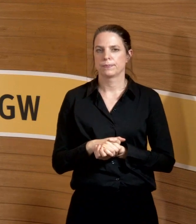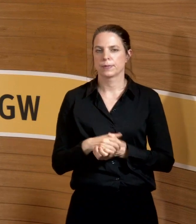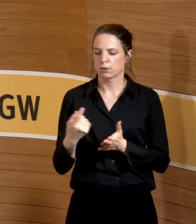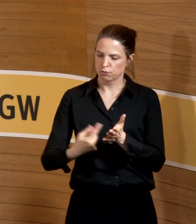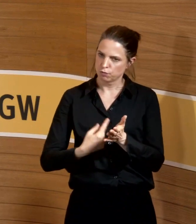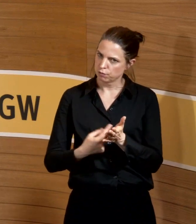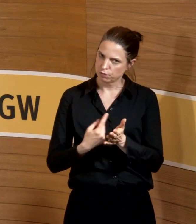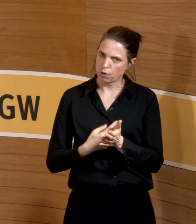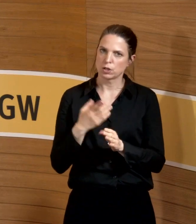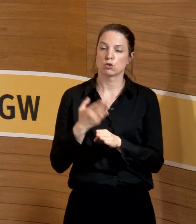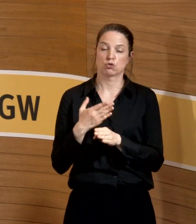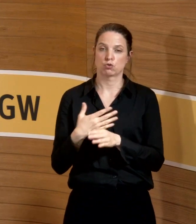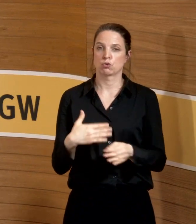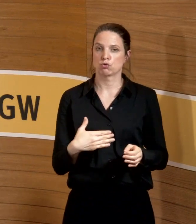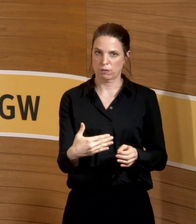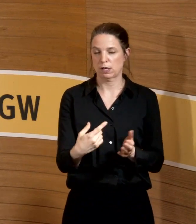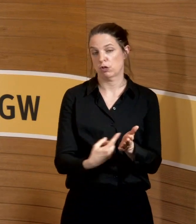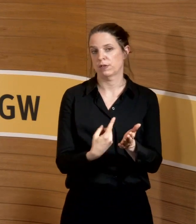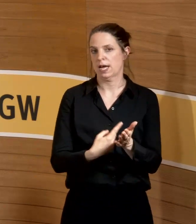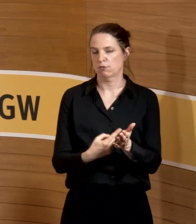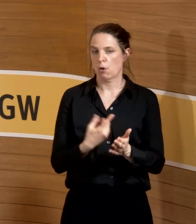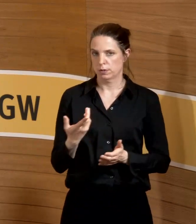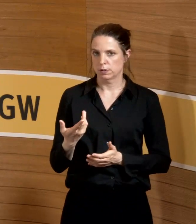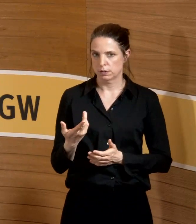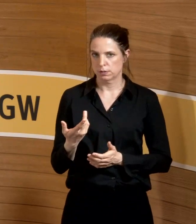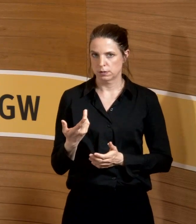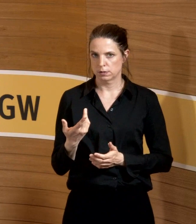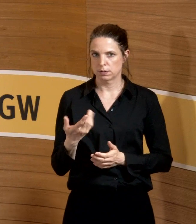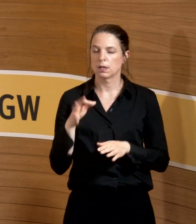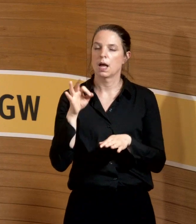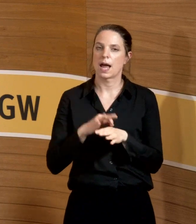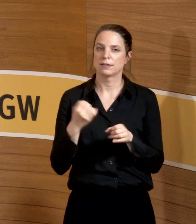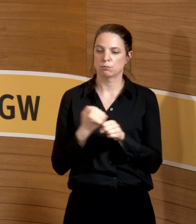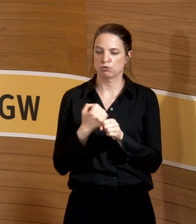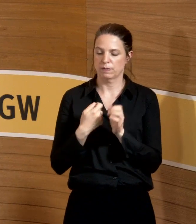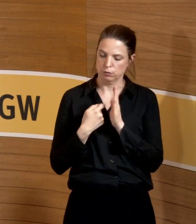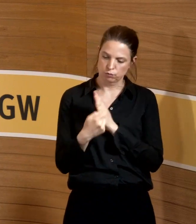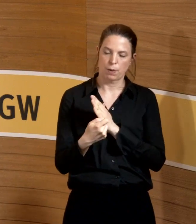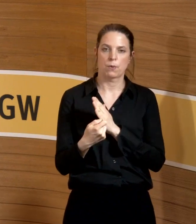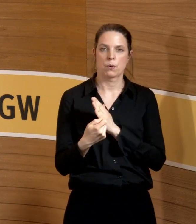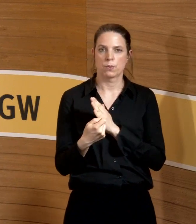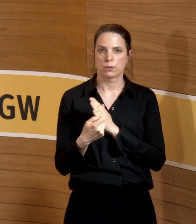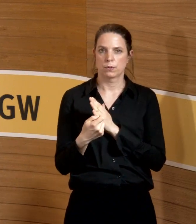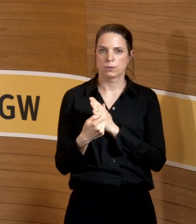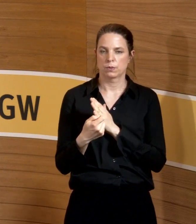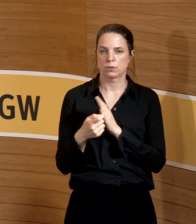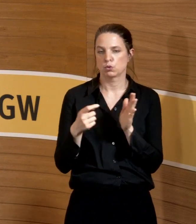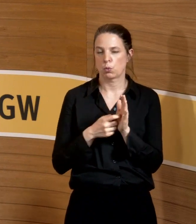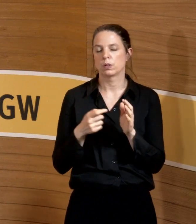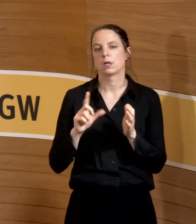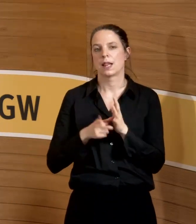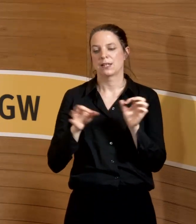einfordern, schon während der Schwangerschaft einfordern. Dieses ärztliche Beschäftigungsverbot wegen verminderte